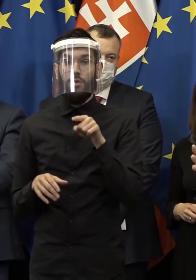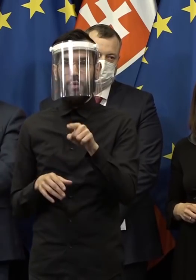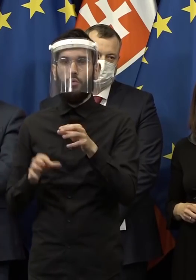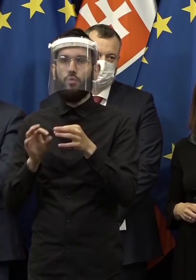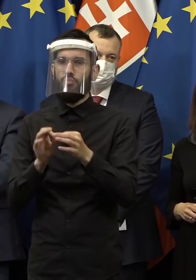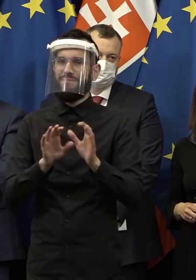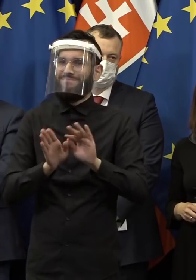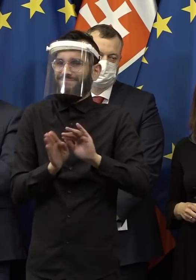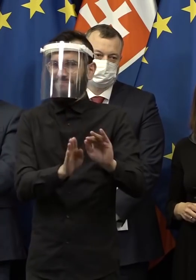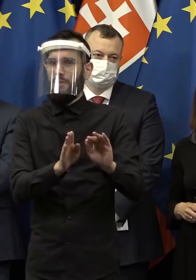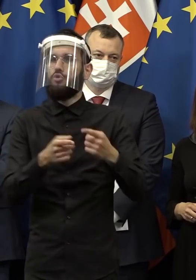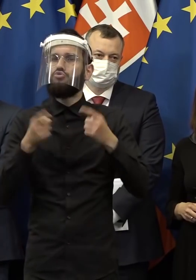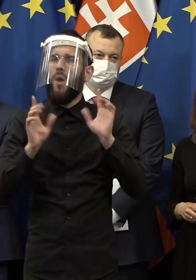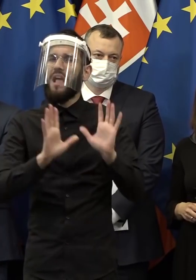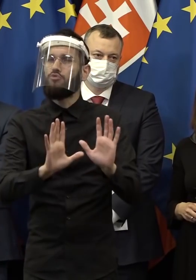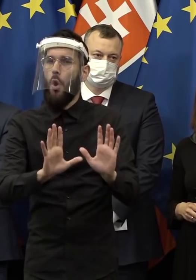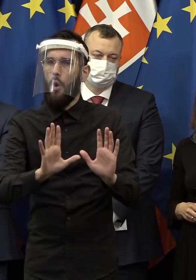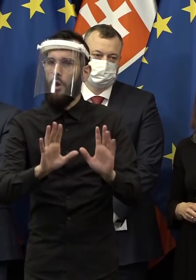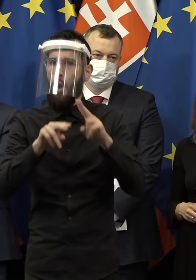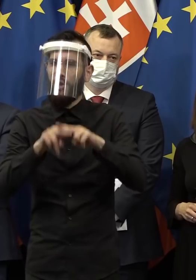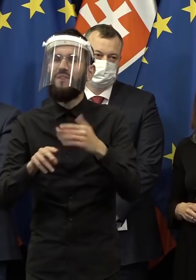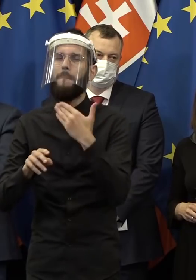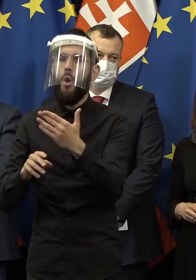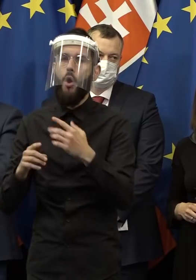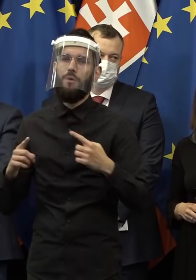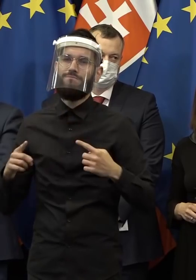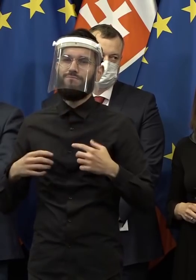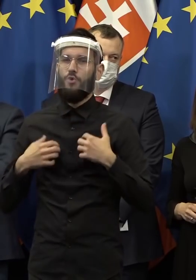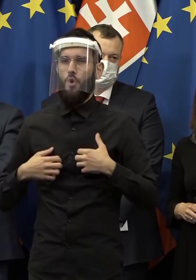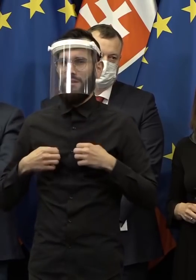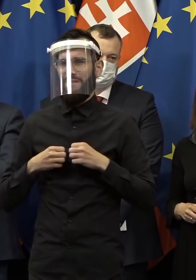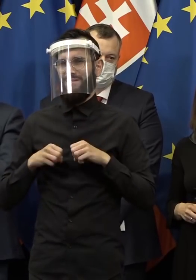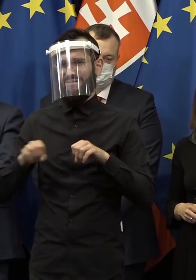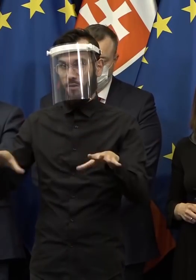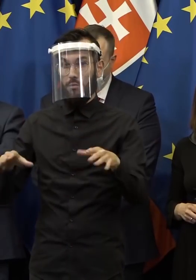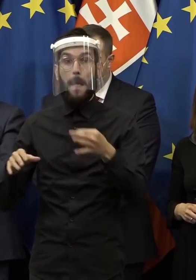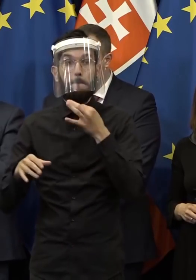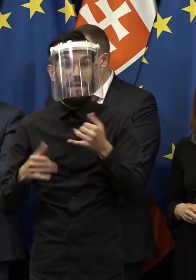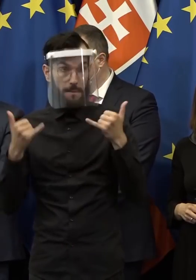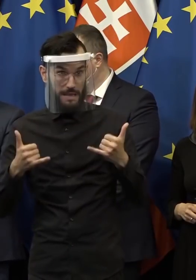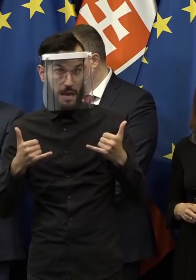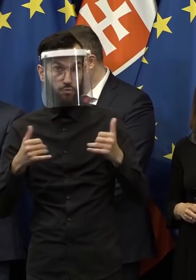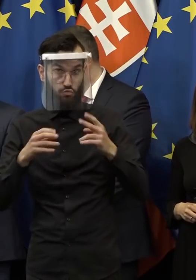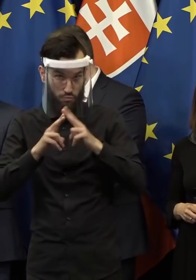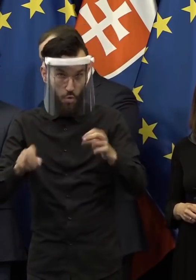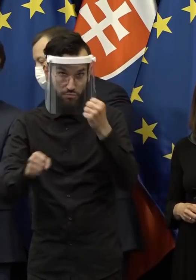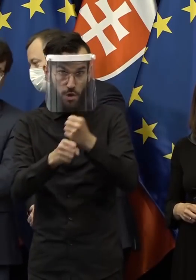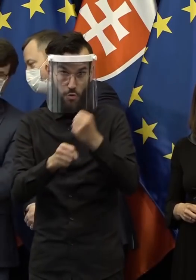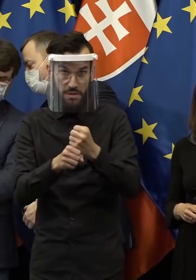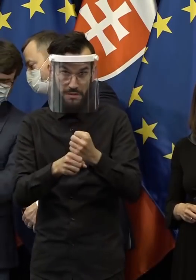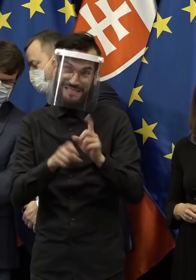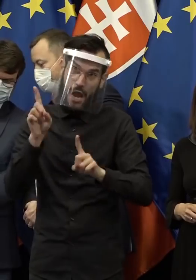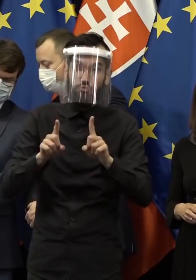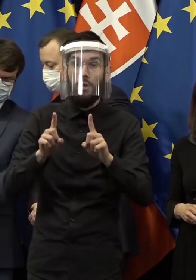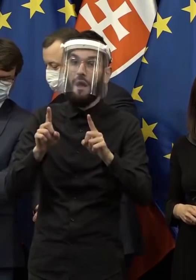paralelného druhého sveta, do toho Slovenska, ktoré tu zostane aj po tejto kríze. To mi je jasné, ale či máme už aj teraz čas ísť a čo naplňať? Áno.